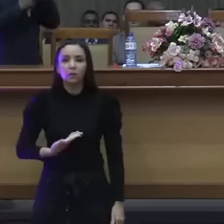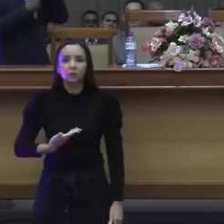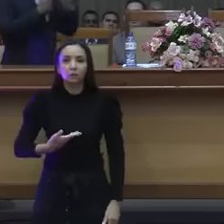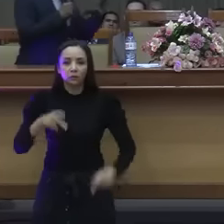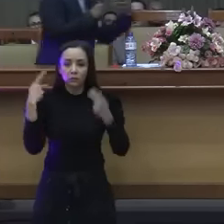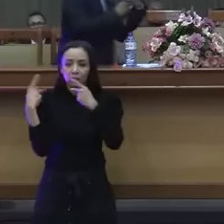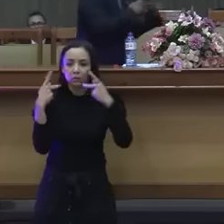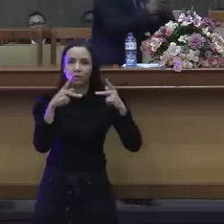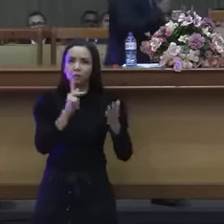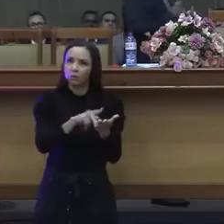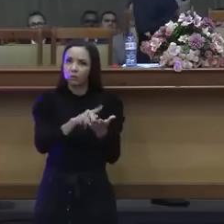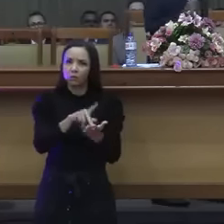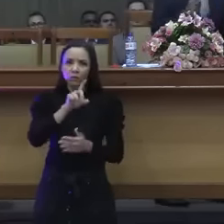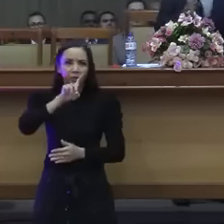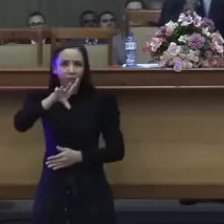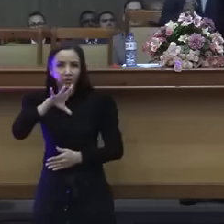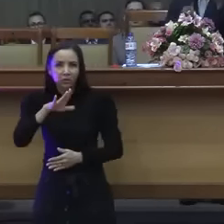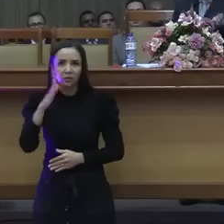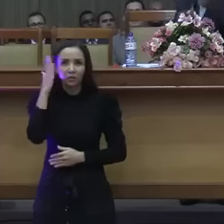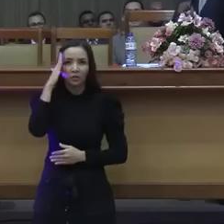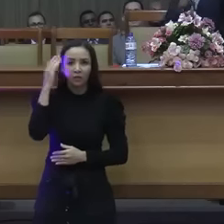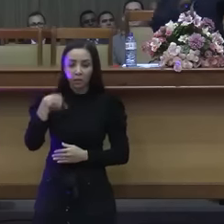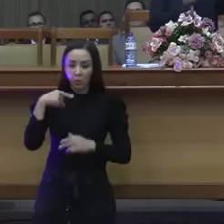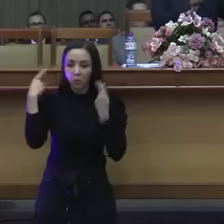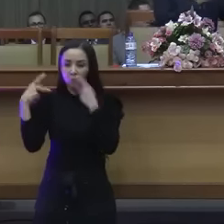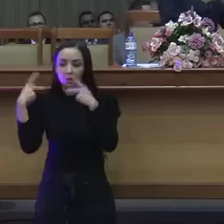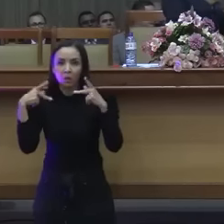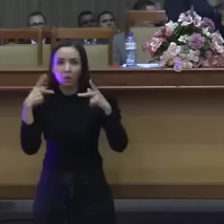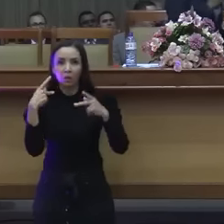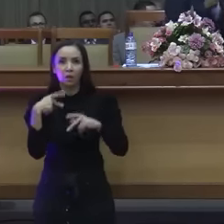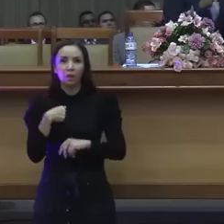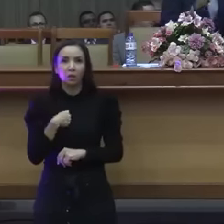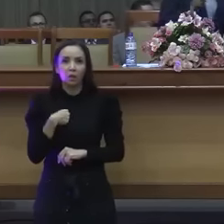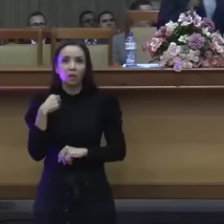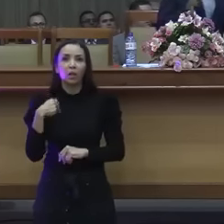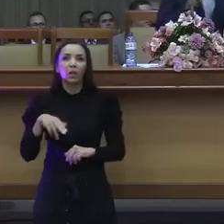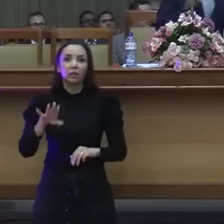Você não pode ouvir a mim e logo dizer, Eita, homem de Deus!